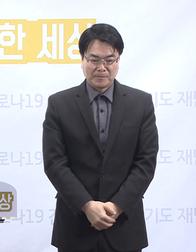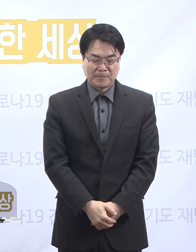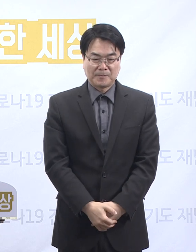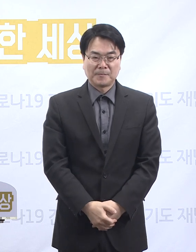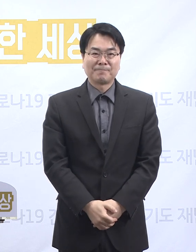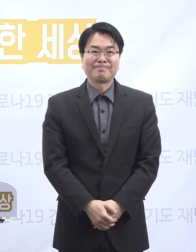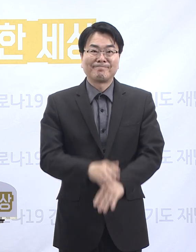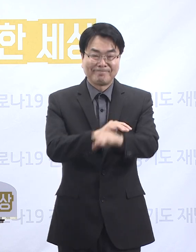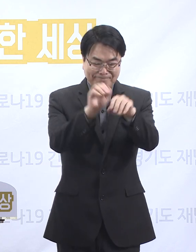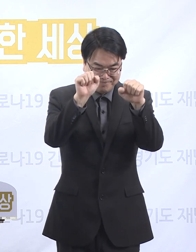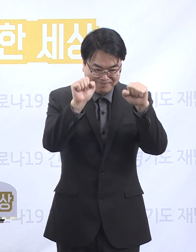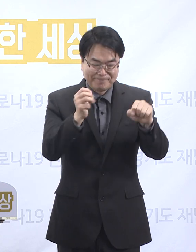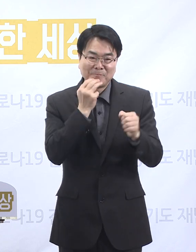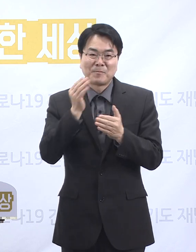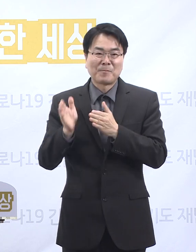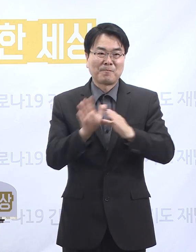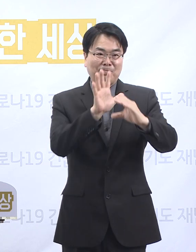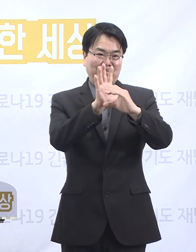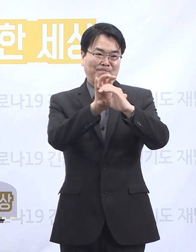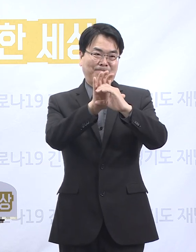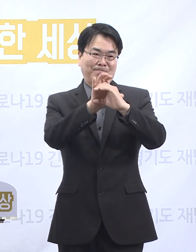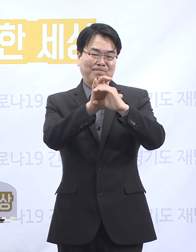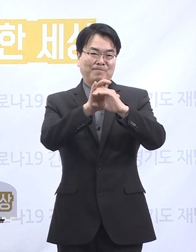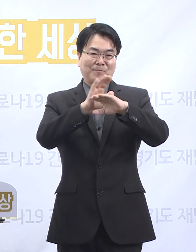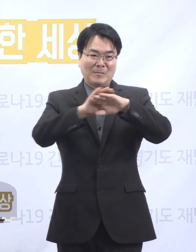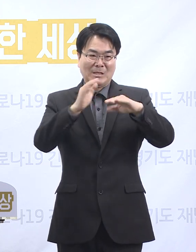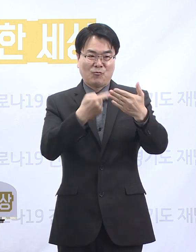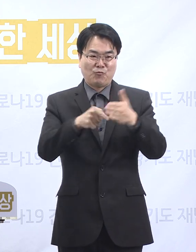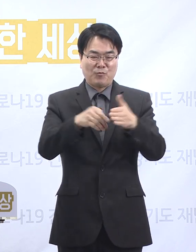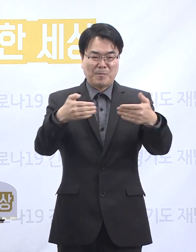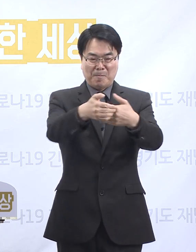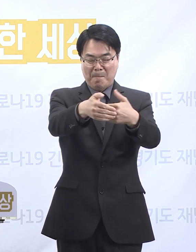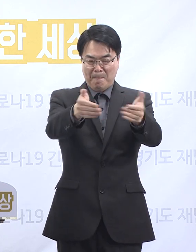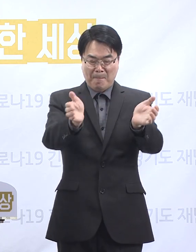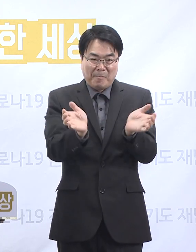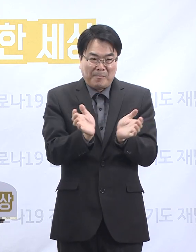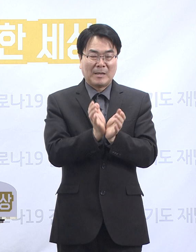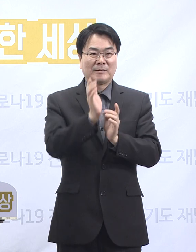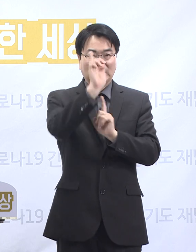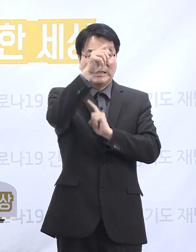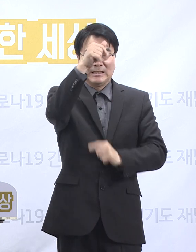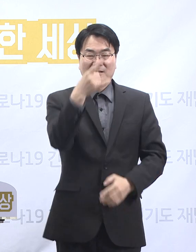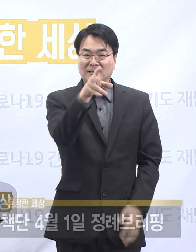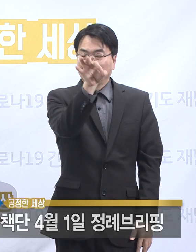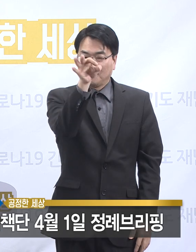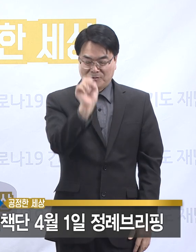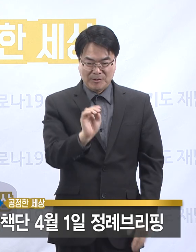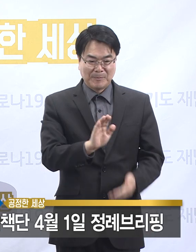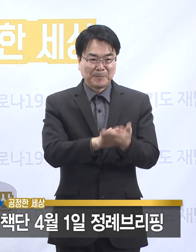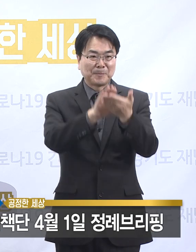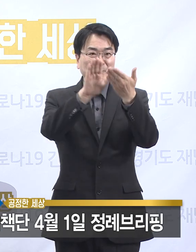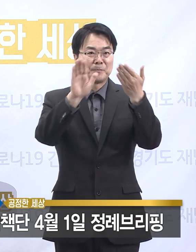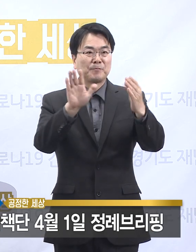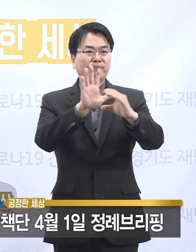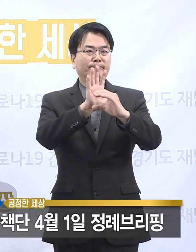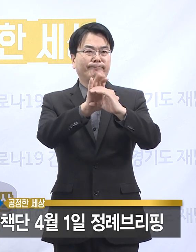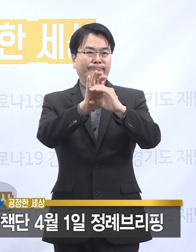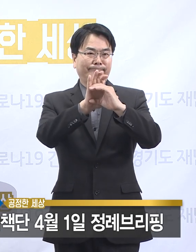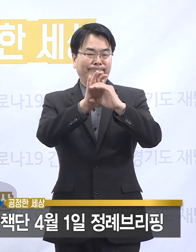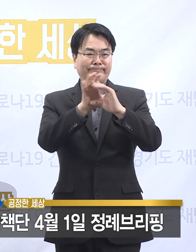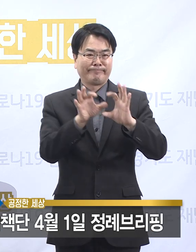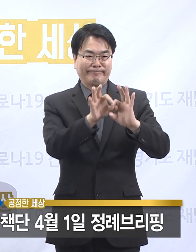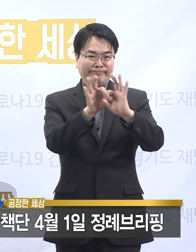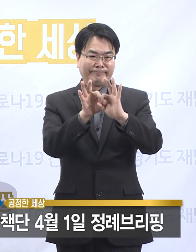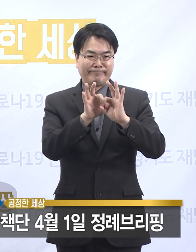안녕하십니까. 경기도 코로나19 긴급대책단 이희영입니다. 4월 1일 수요일 경기도 코로나19 대응